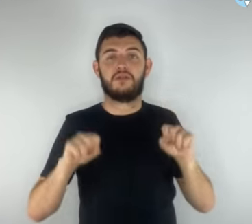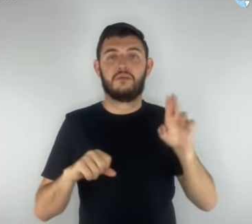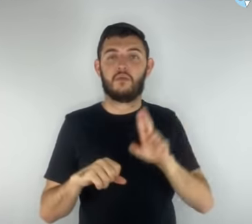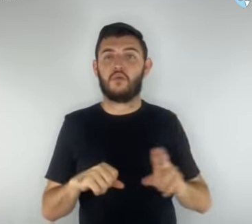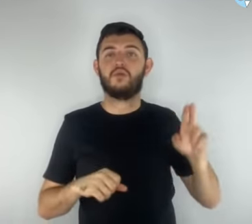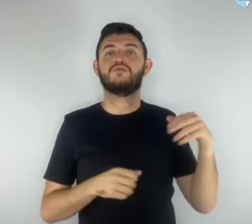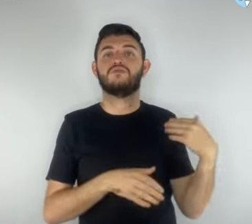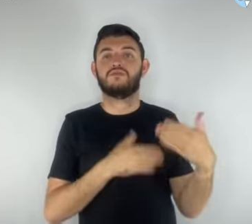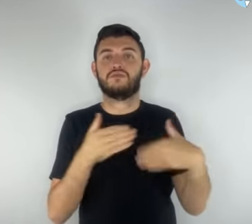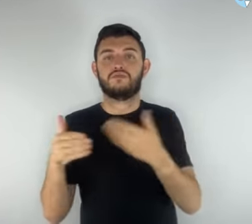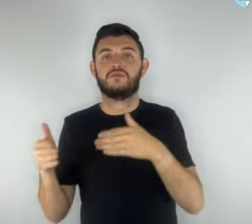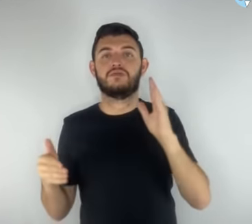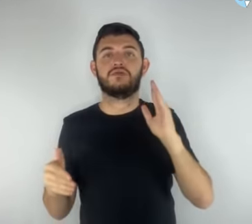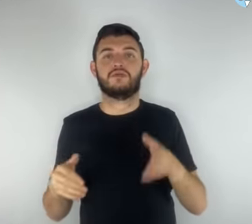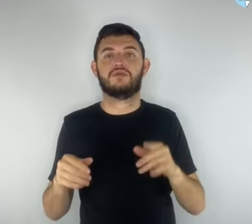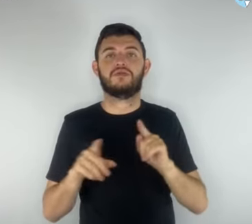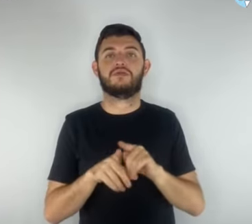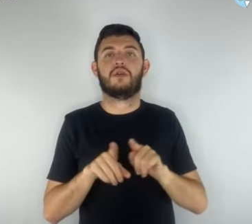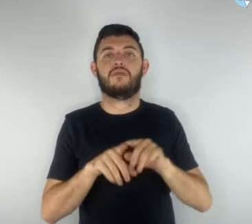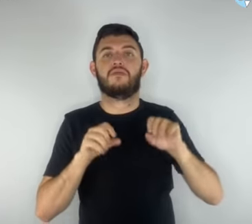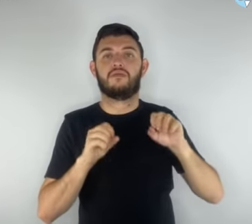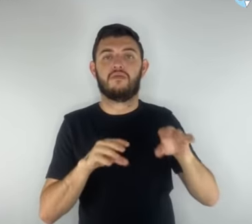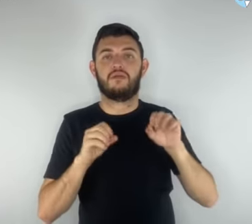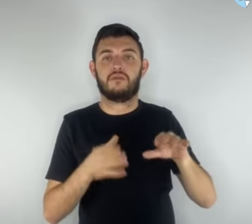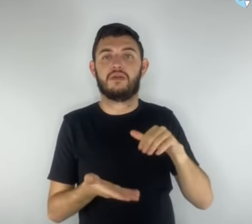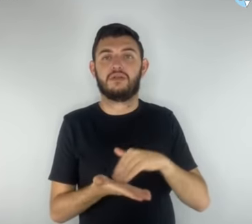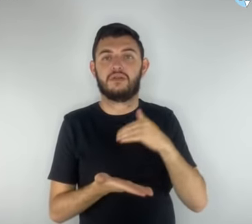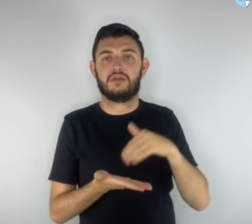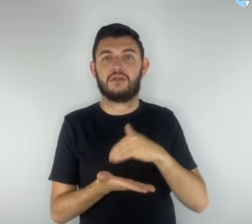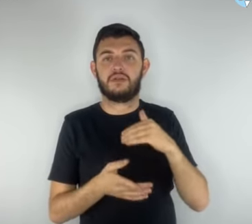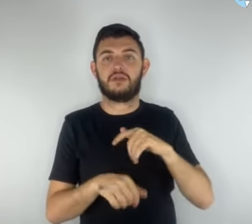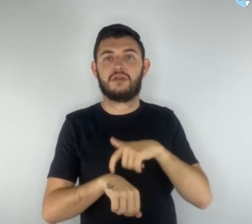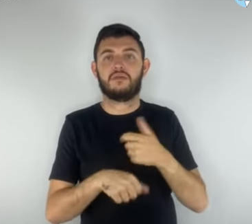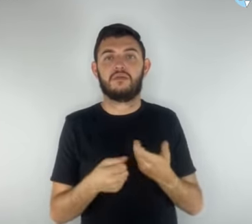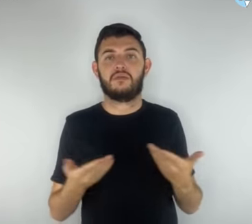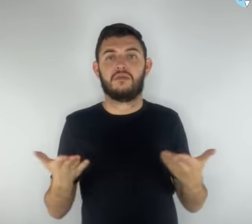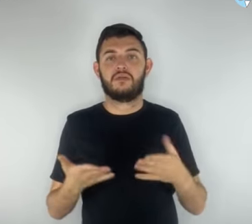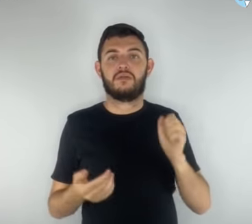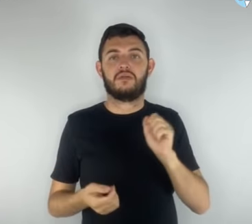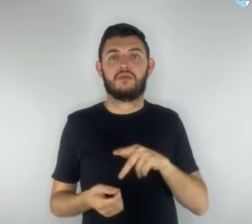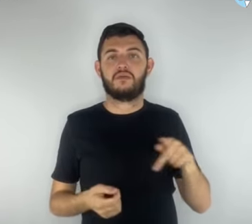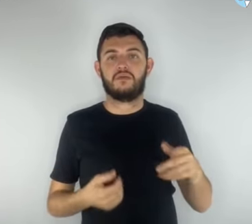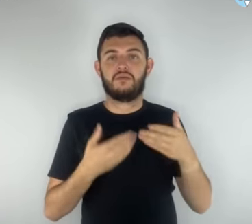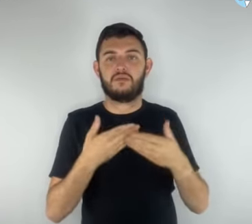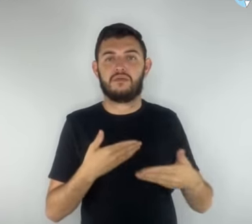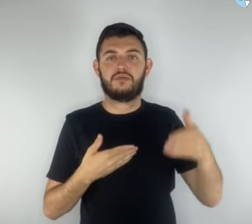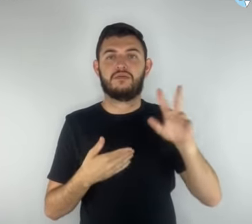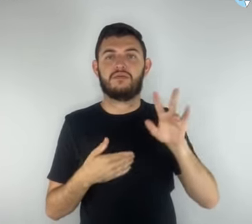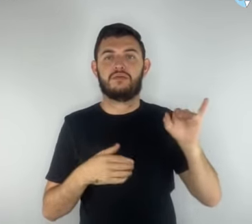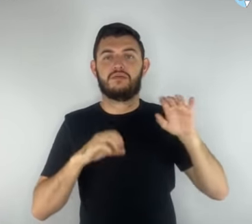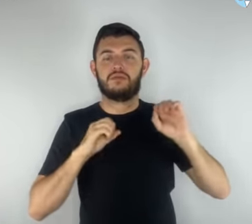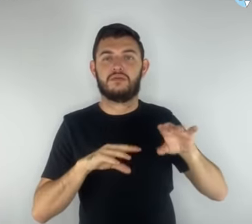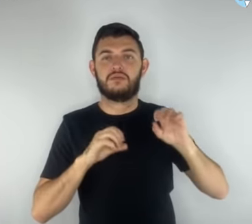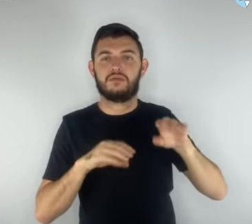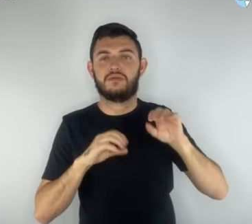foram formados os secretários e agora os professores estão sendo formados, com um registro totalmente